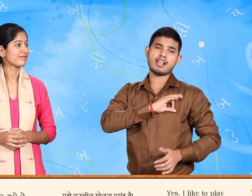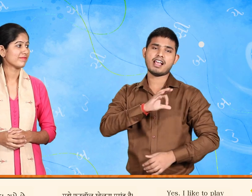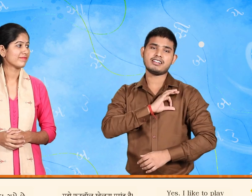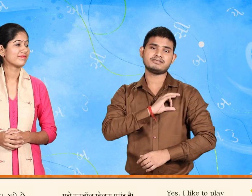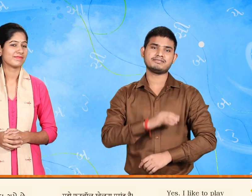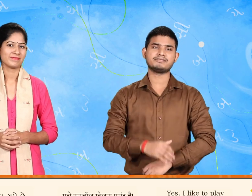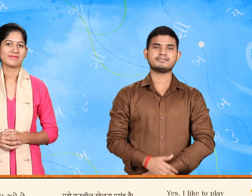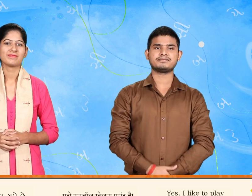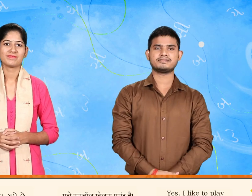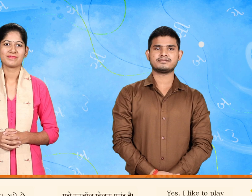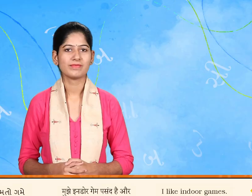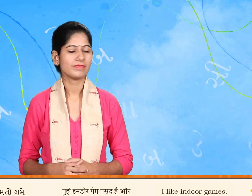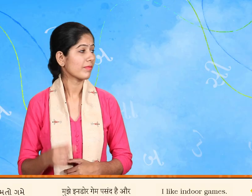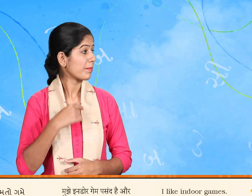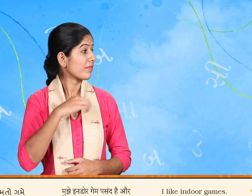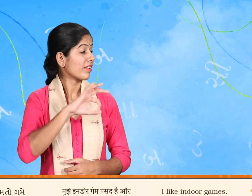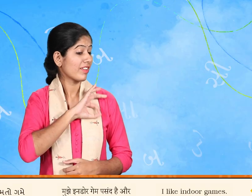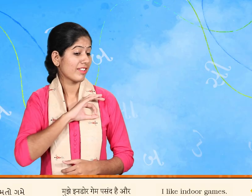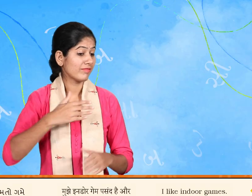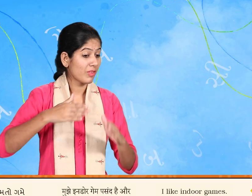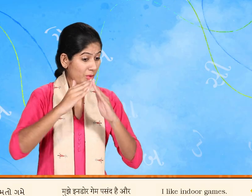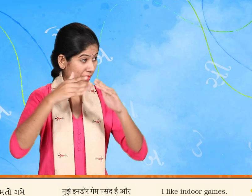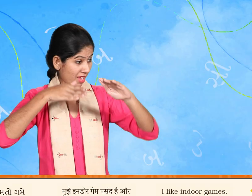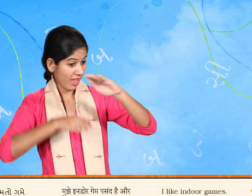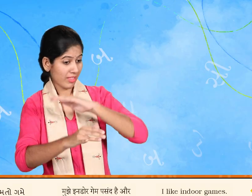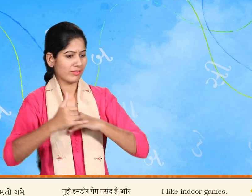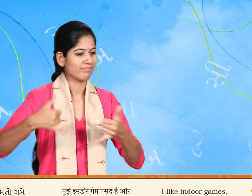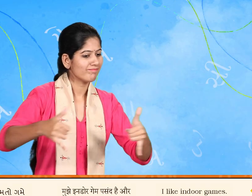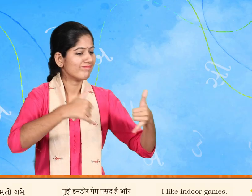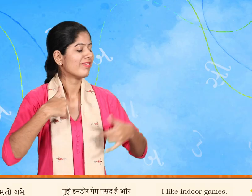મને ઇંડો રમત ગમે છે તમને